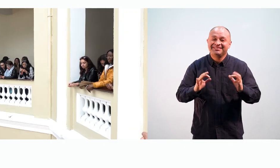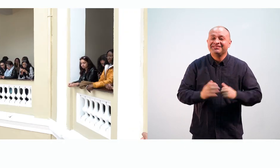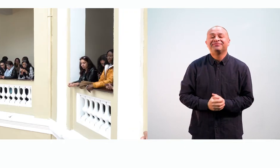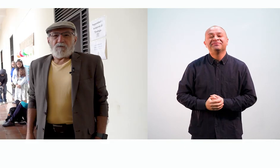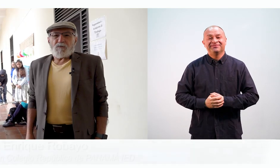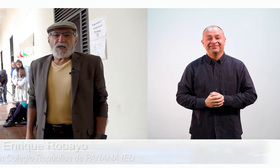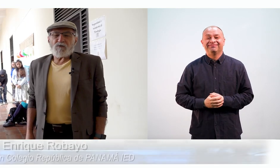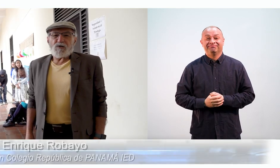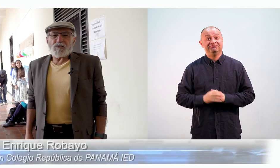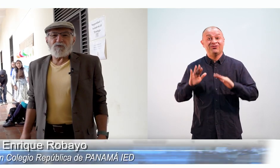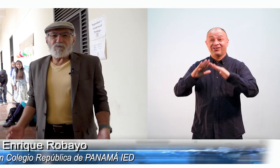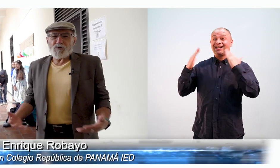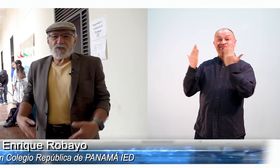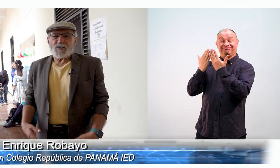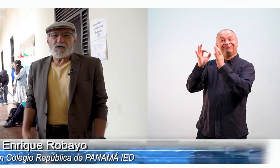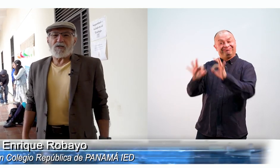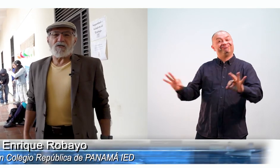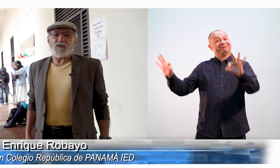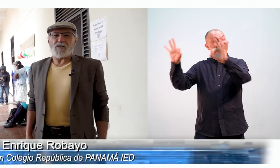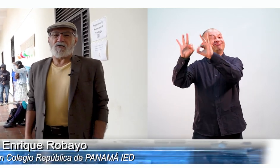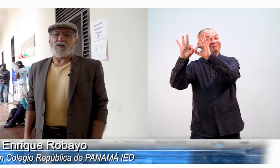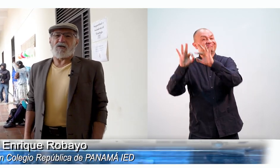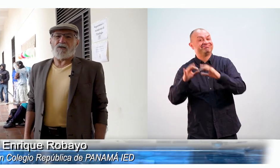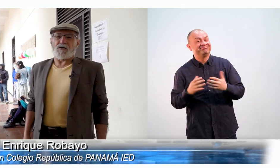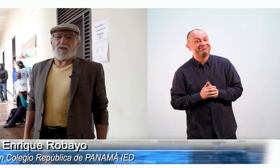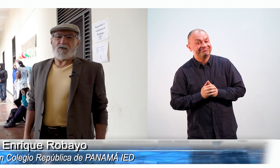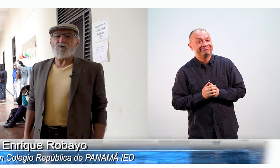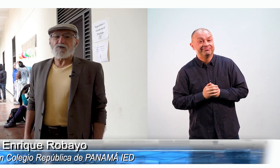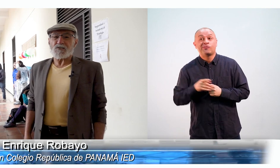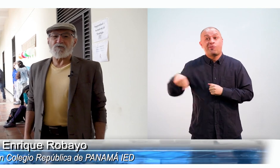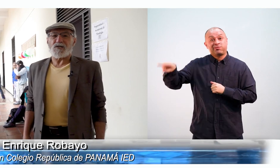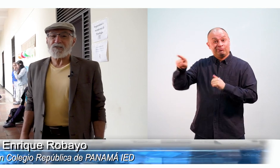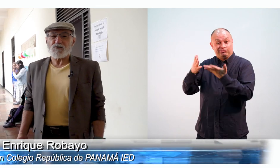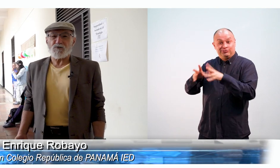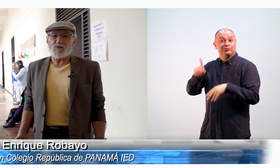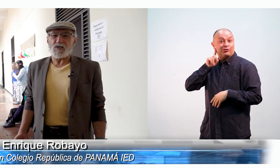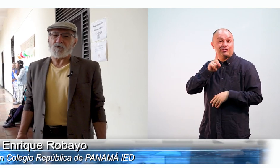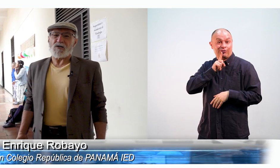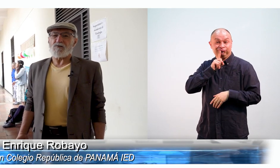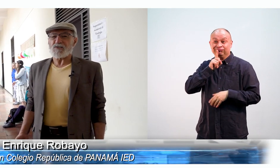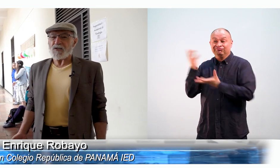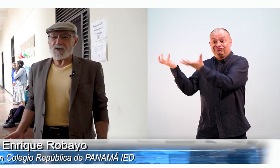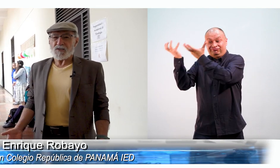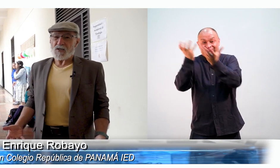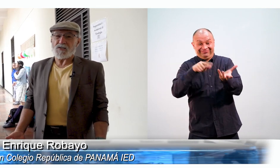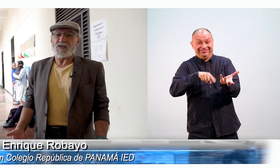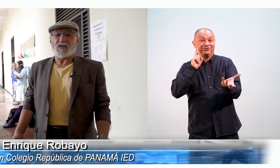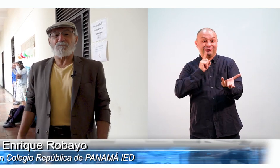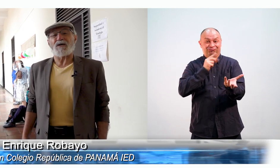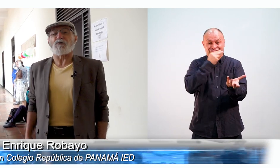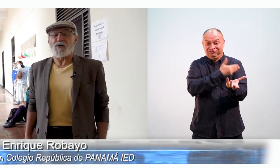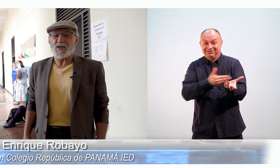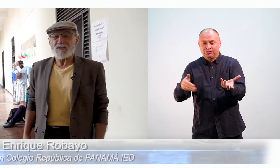Para el colegio es muy importante que los estudiantes sordos del colegio estén aquí en la Pedagógica